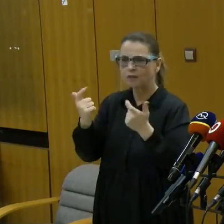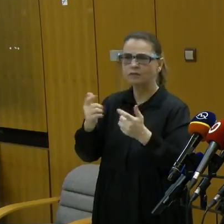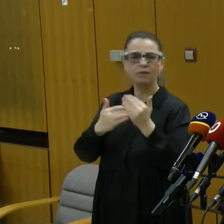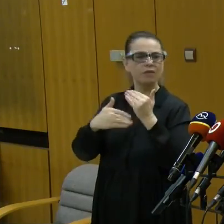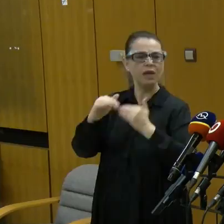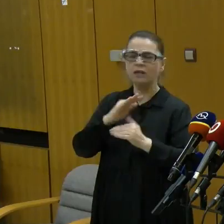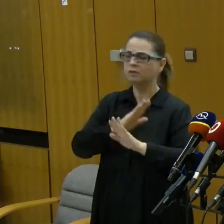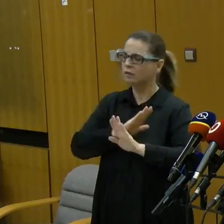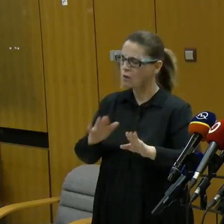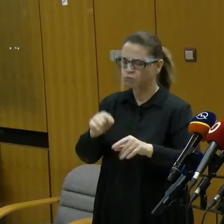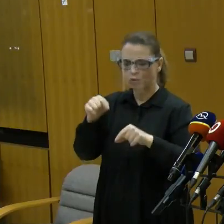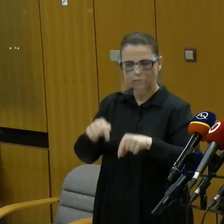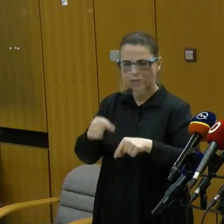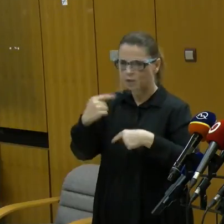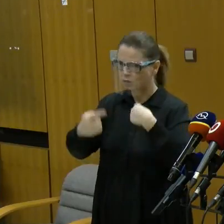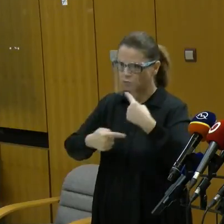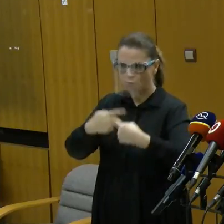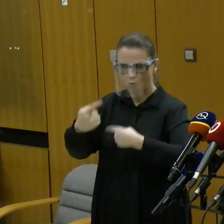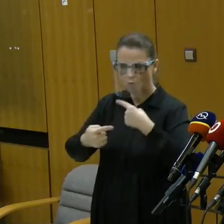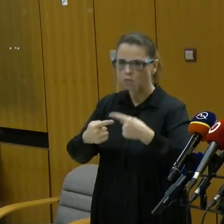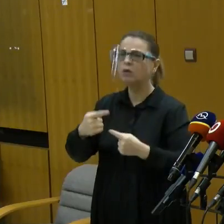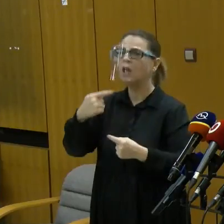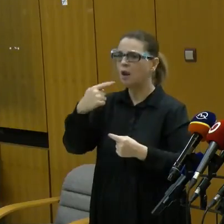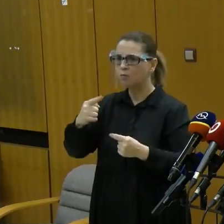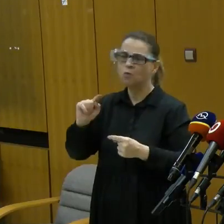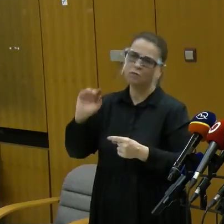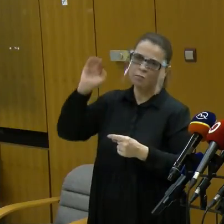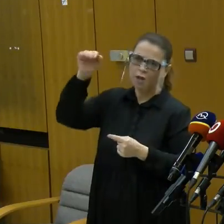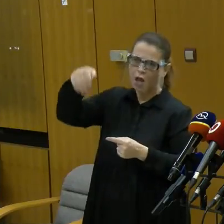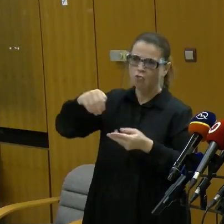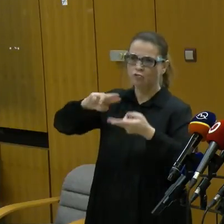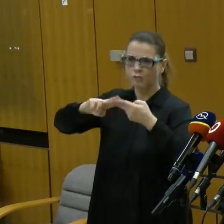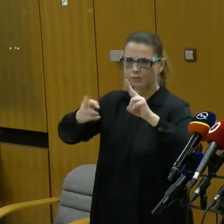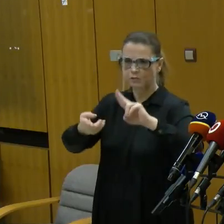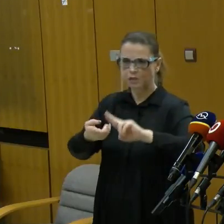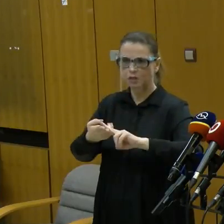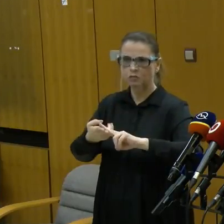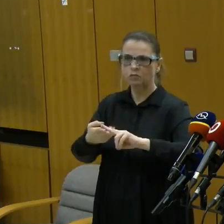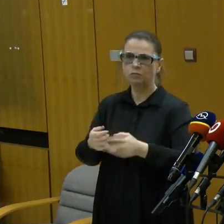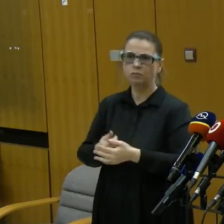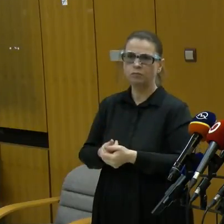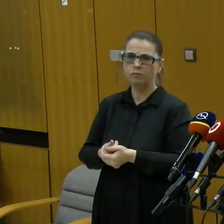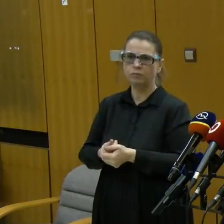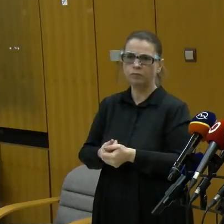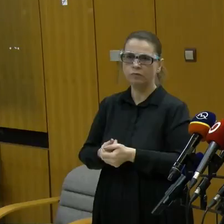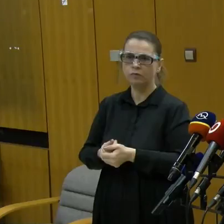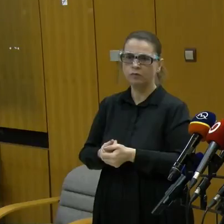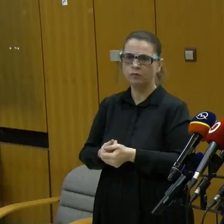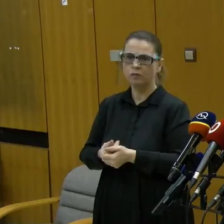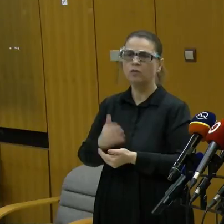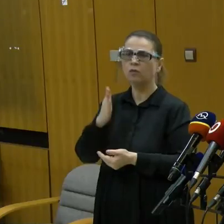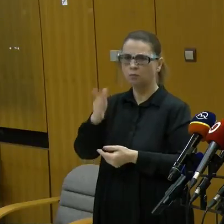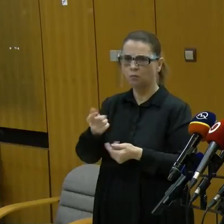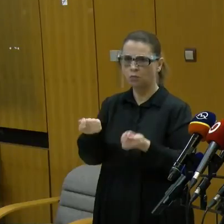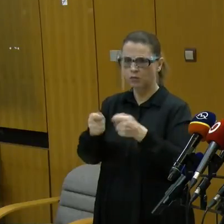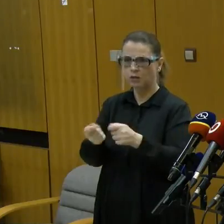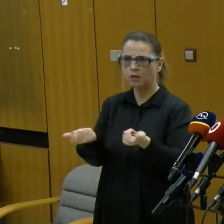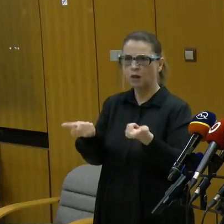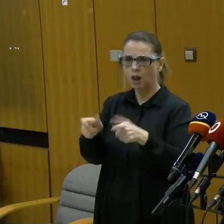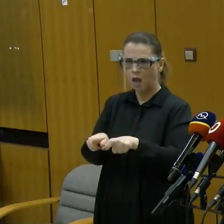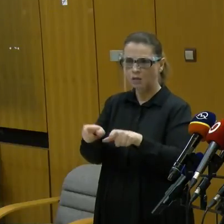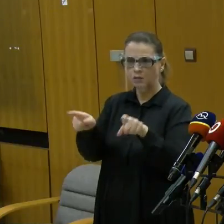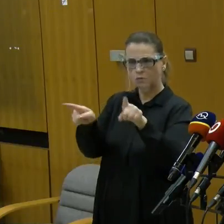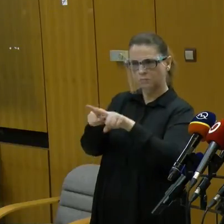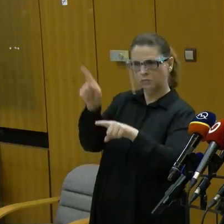rozprávať nebudem a budú nám zjavné, alebo teda budú prezentované v stredu. A minister je jasným vôžno, že to bude nejaký lockdown, na to záležoť v